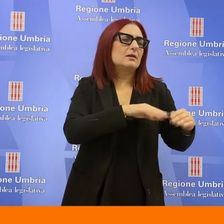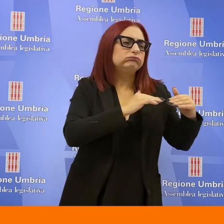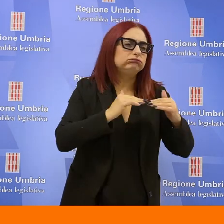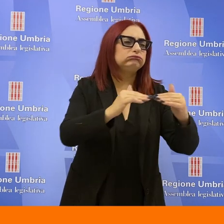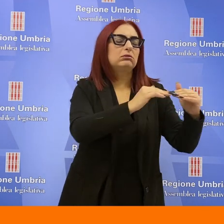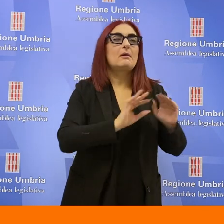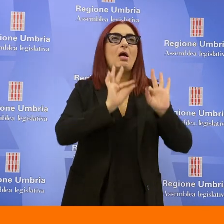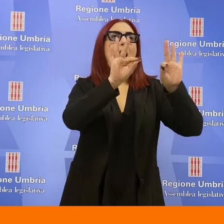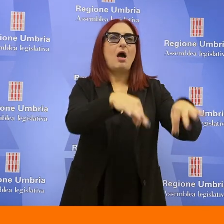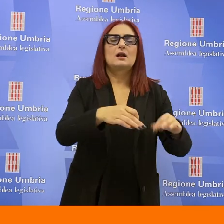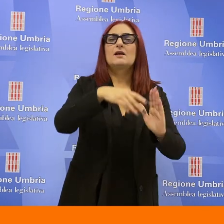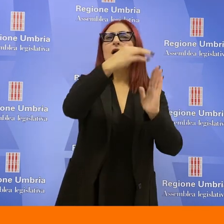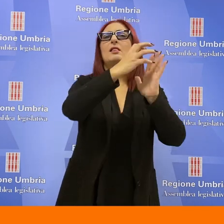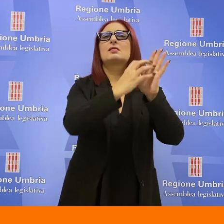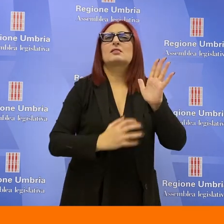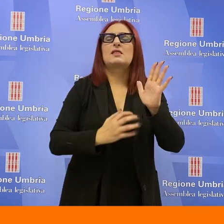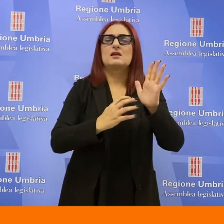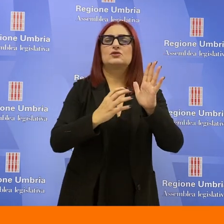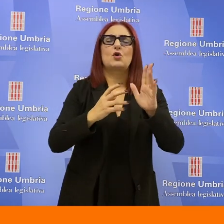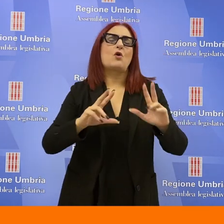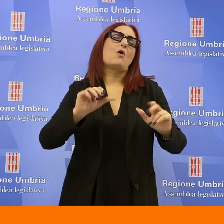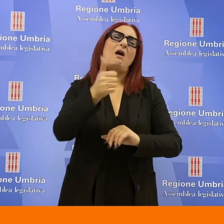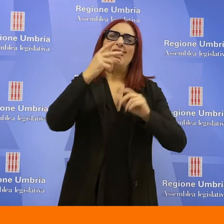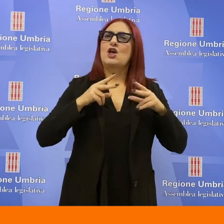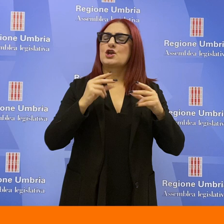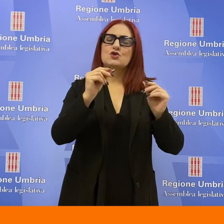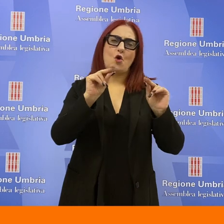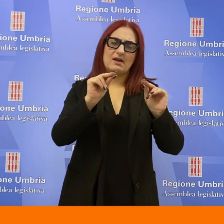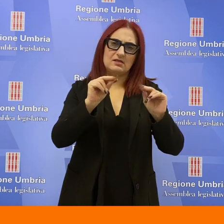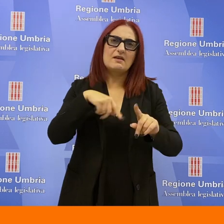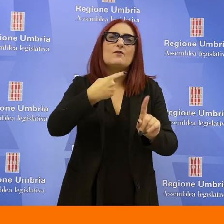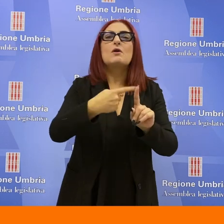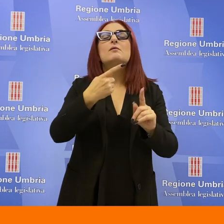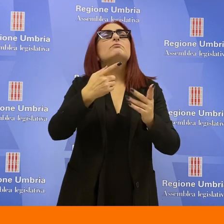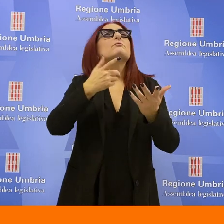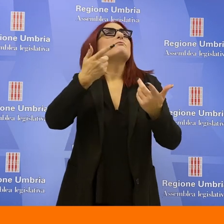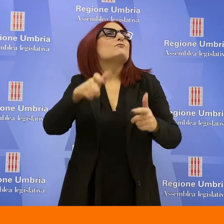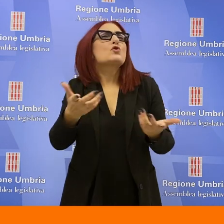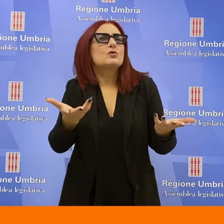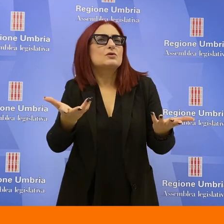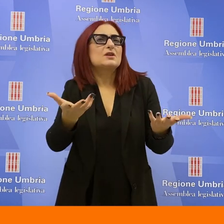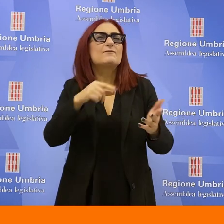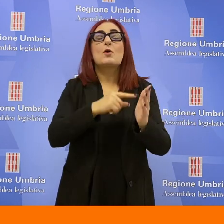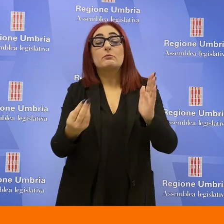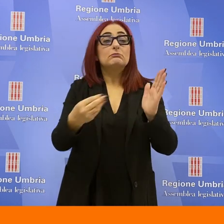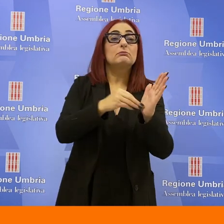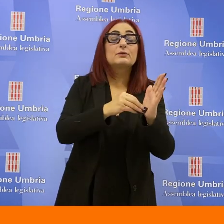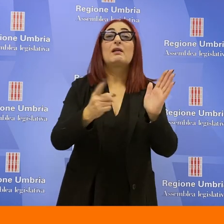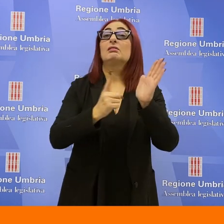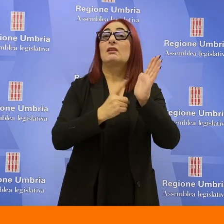farlo, al fine di giungere a un testo innovativo che risulta tale in funzione del fatto che abbiamo introdotto il diritto